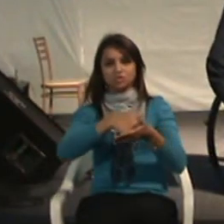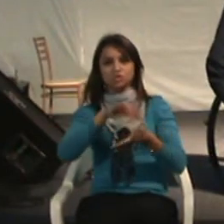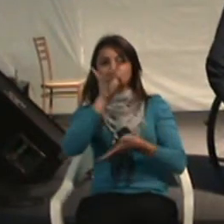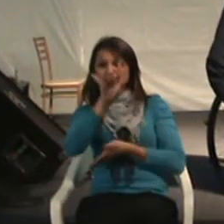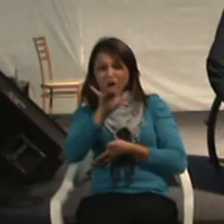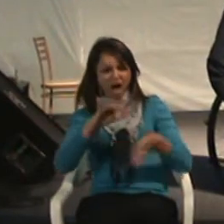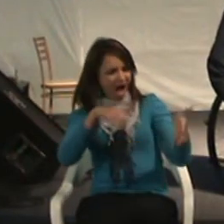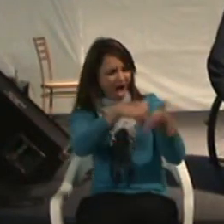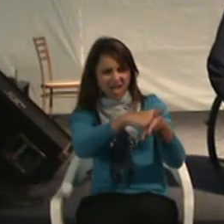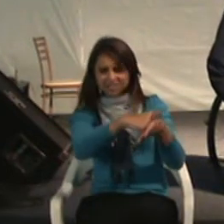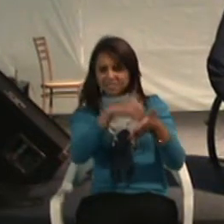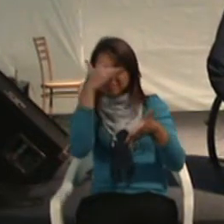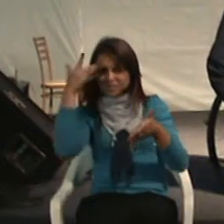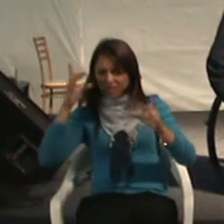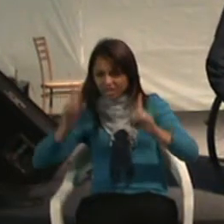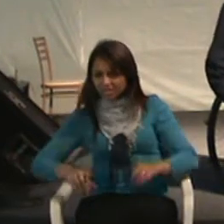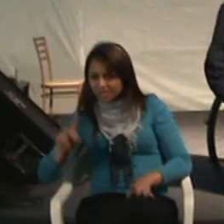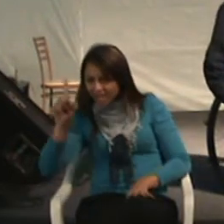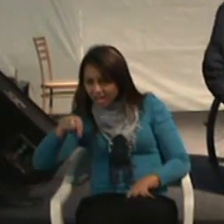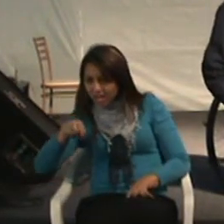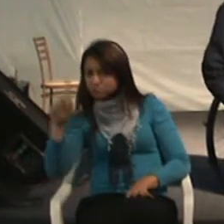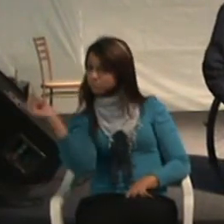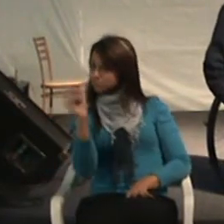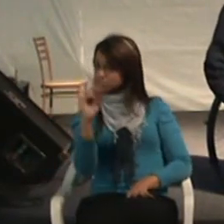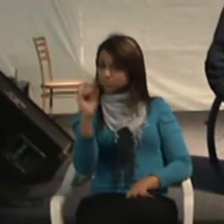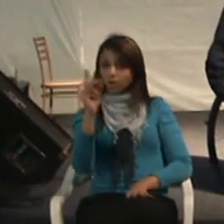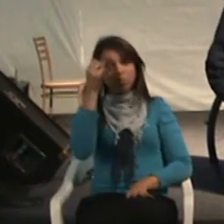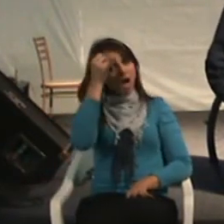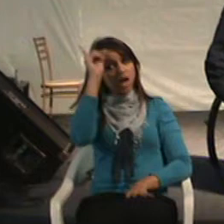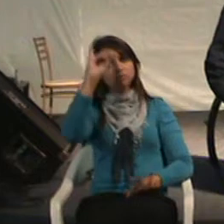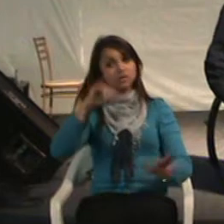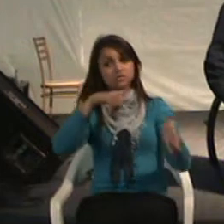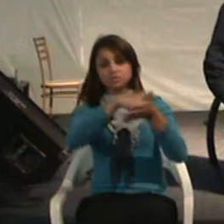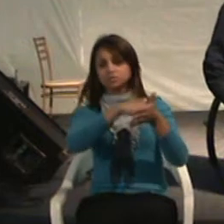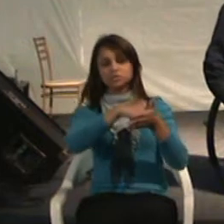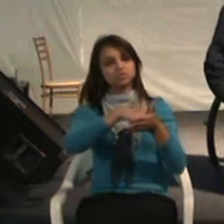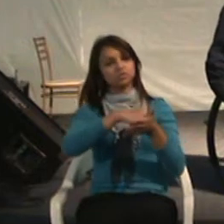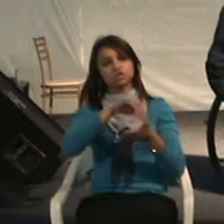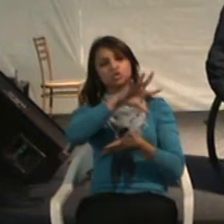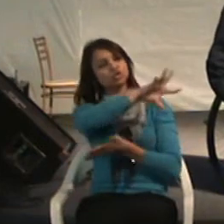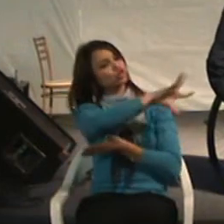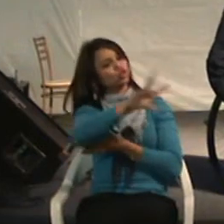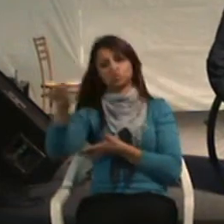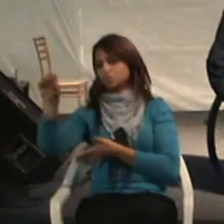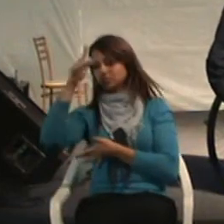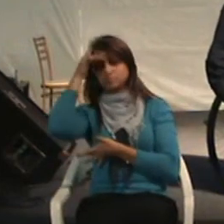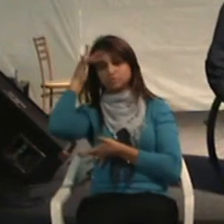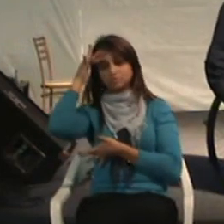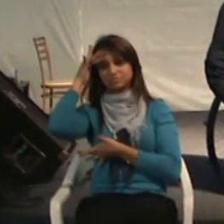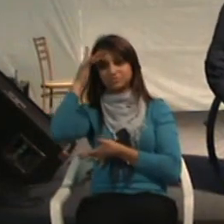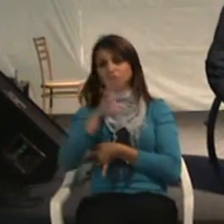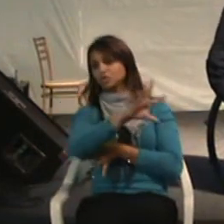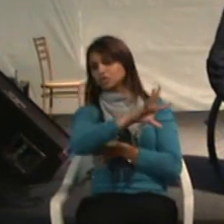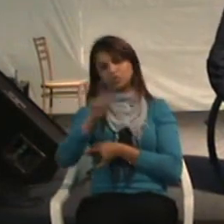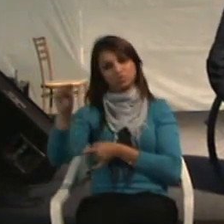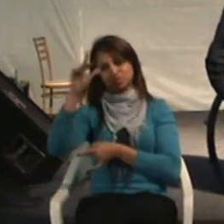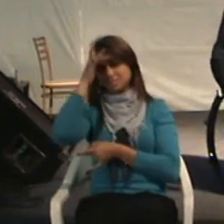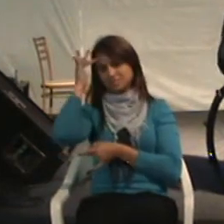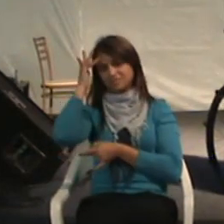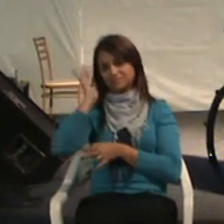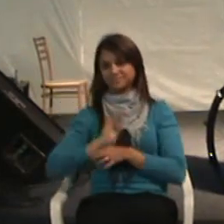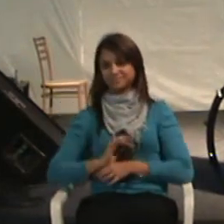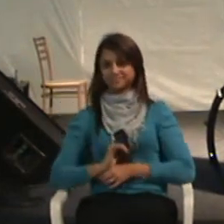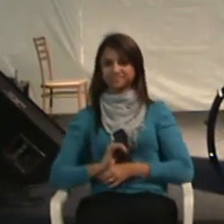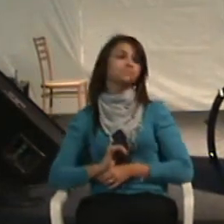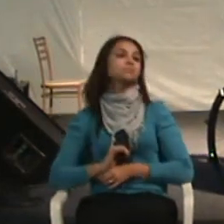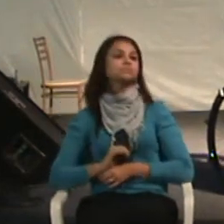de acidentes com relação a uma pessoa com deficiência. Eu falo prevenção de acidentes em relação a todos nós, a todas as pessoas.